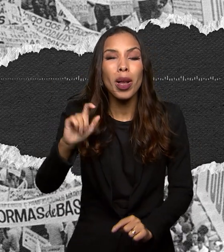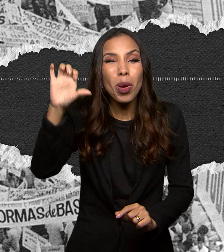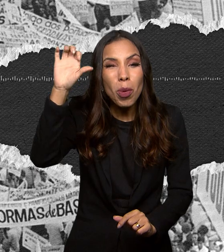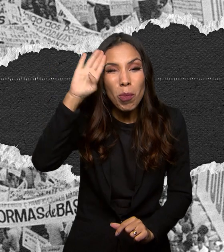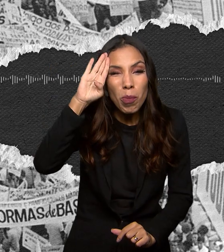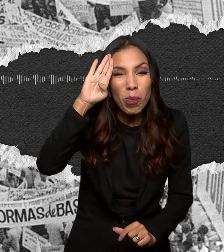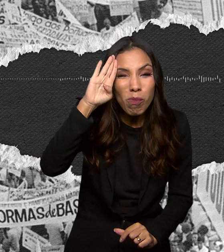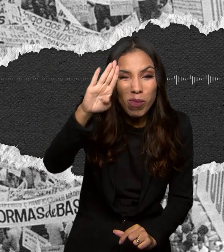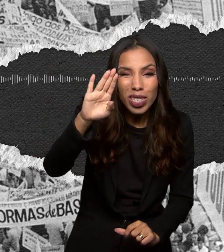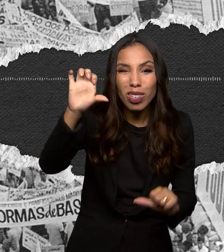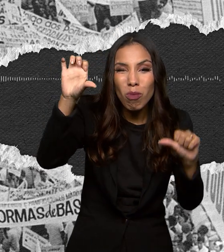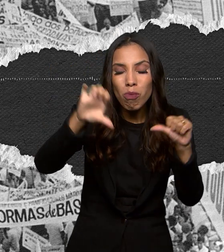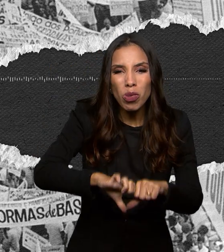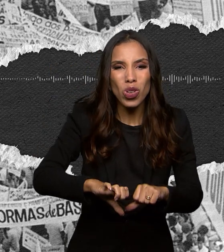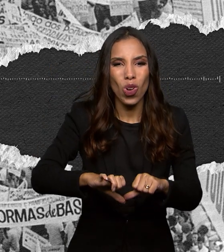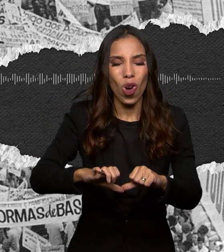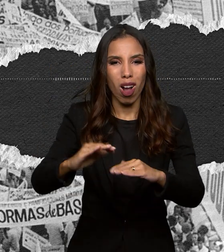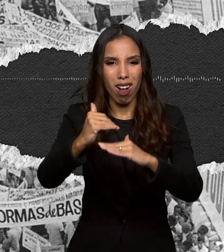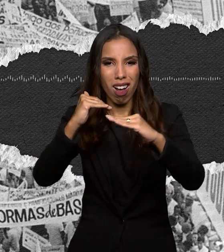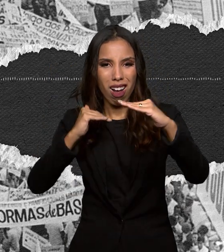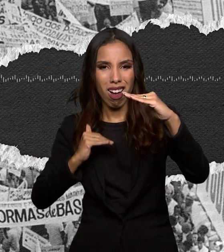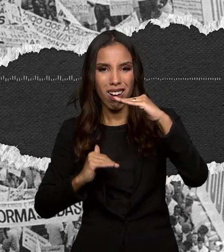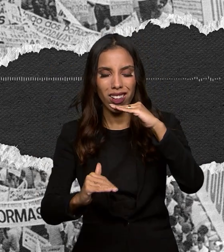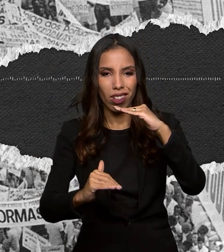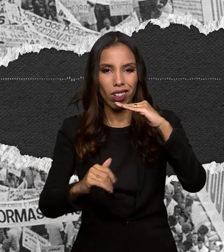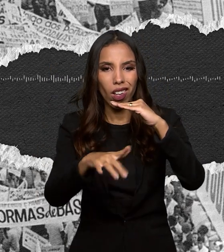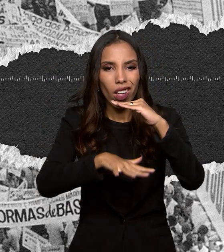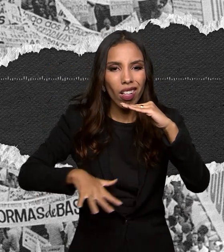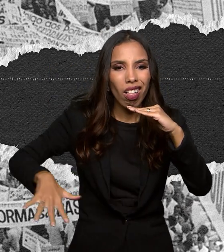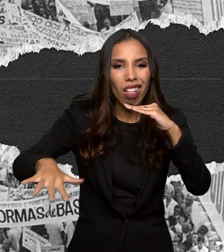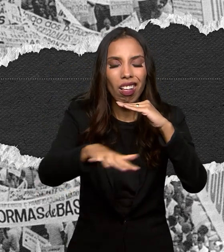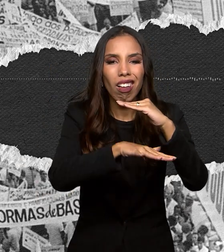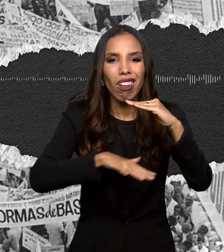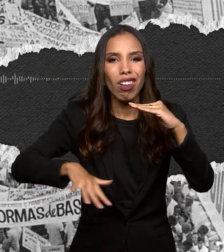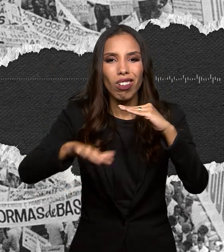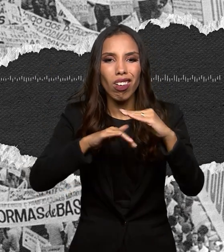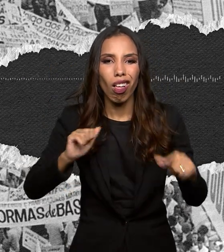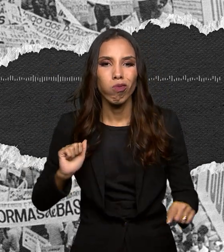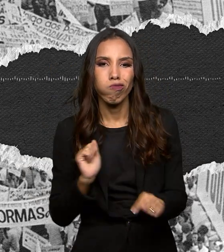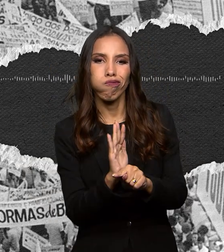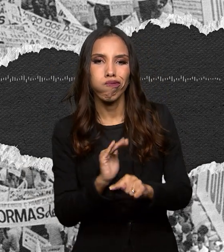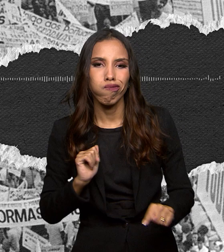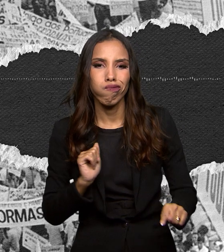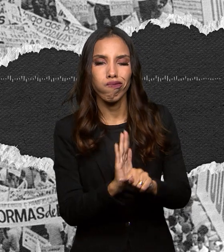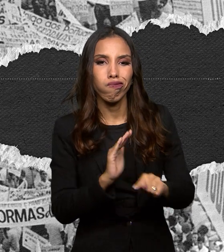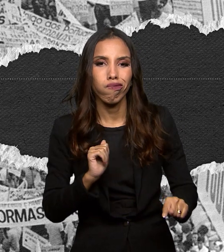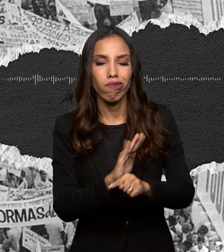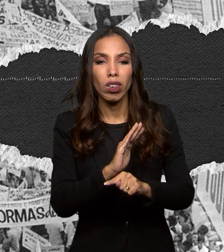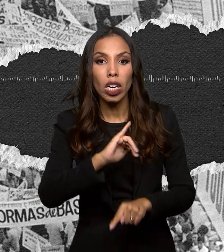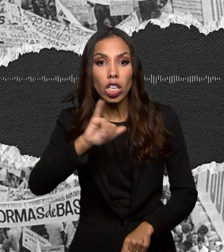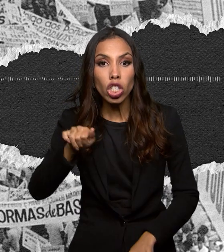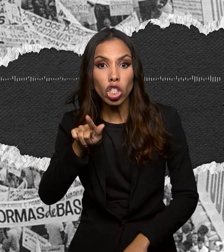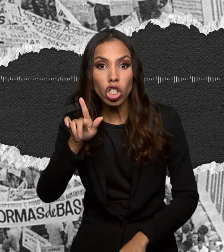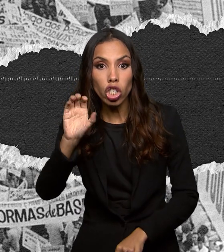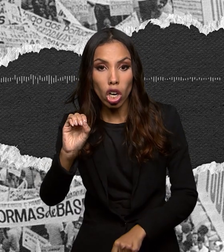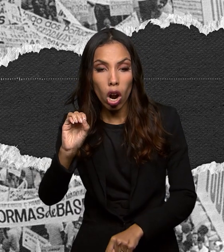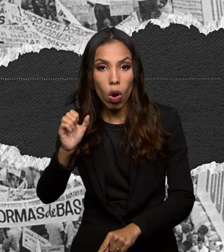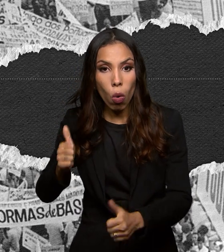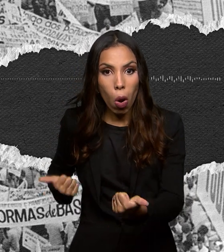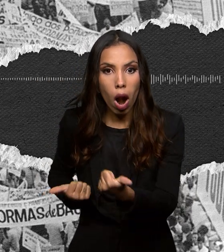condições de trabalho precárias e sem direito ao voto eles vinham se insubordinando e o apoio de Jango a esse grupo ajudou a acelerar o golpe e